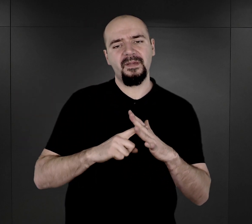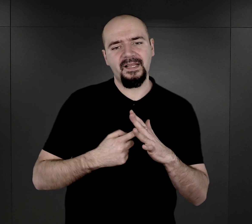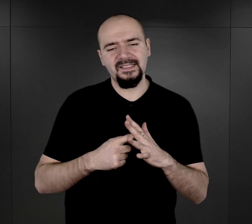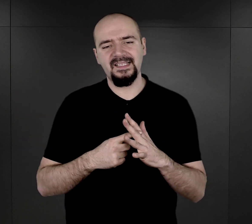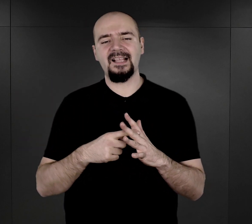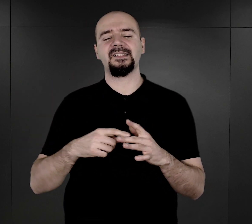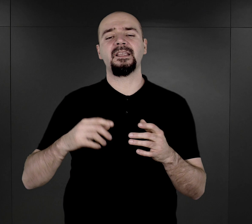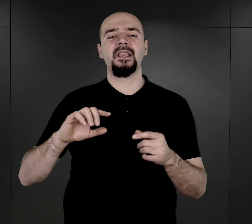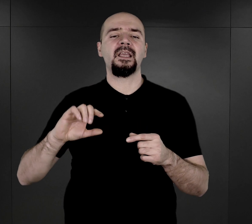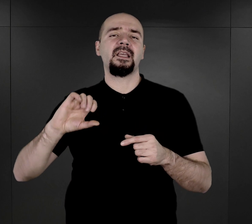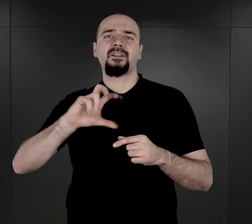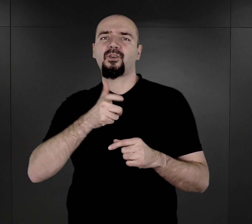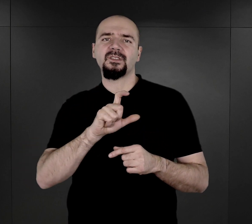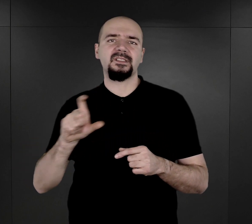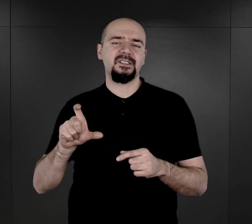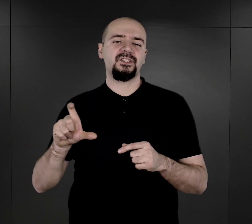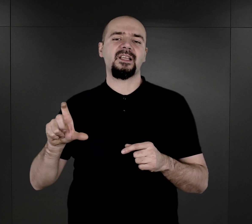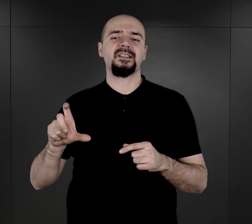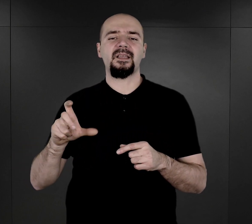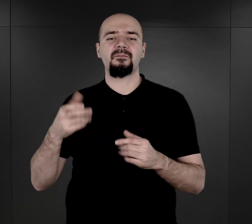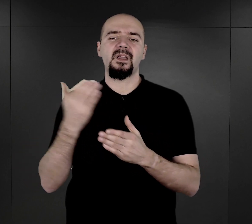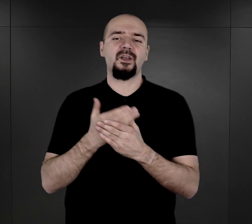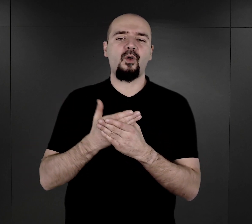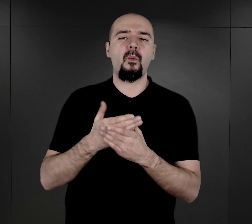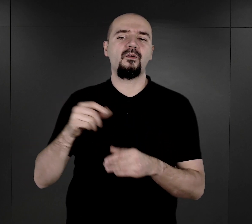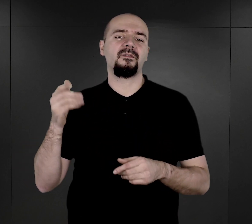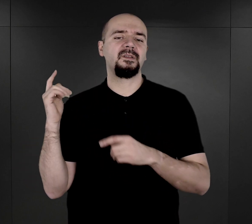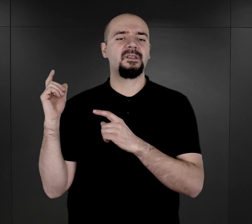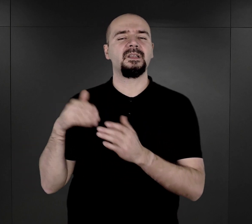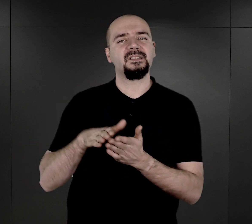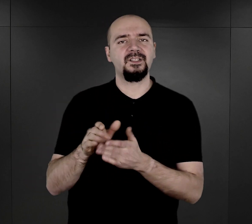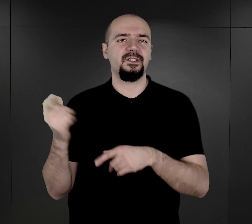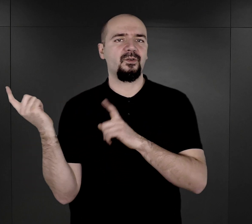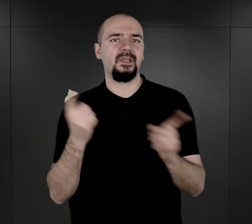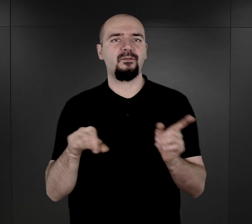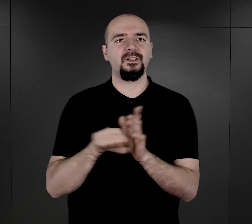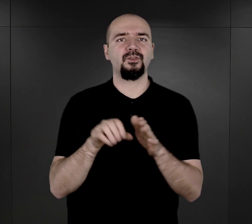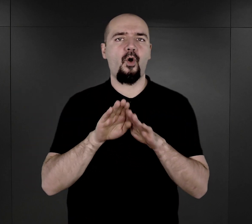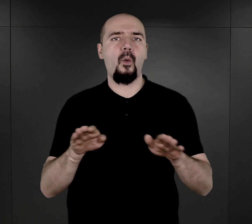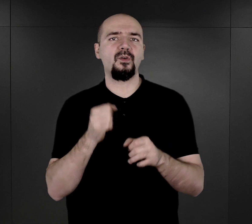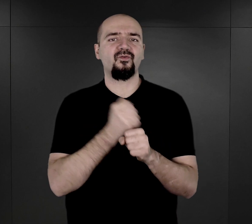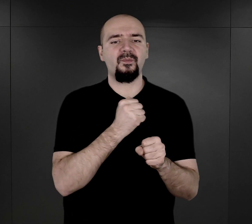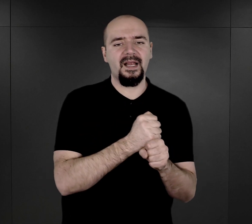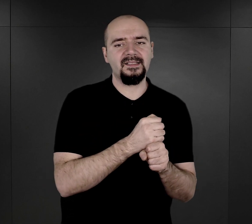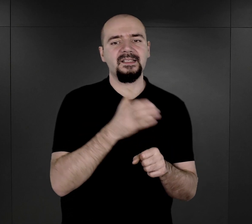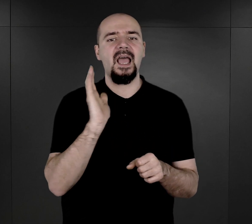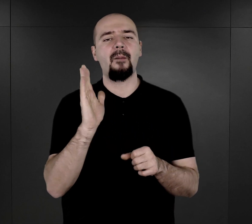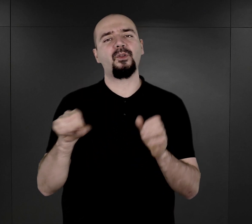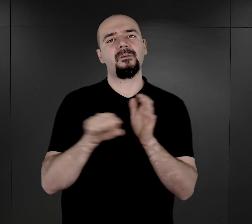z upływem czasu Romów zaczęto kierować do obozów pracy, a później do gett czy